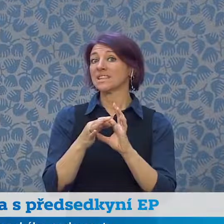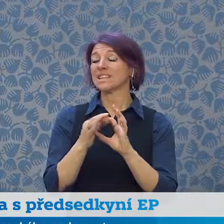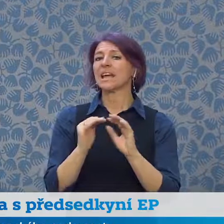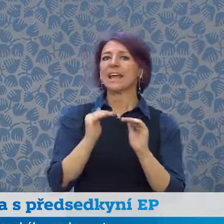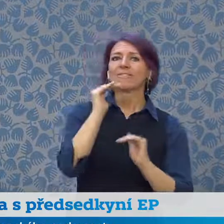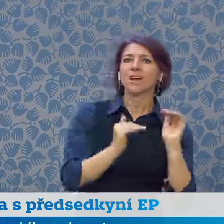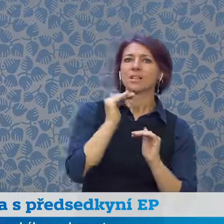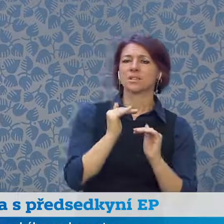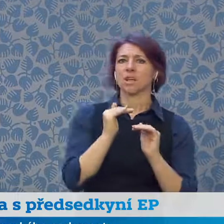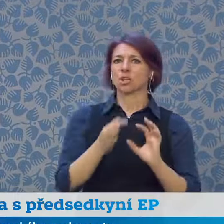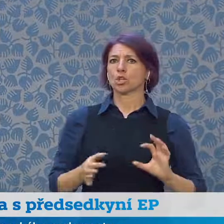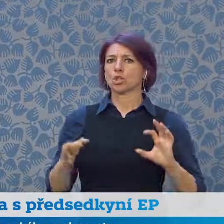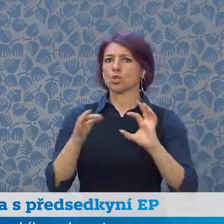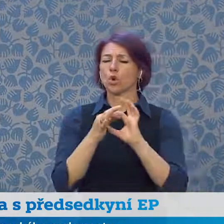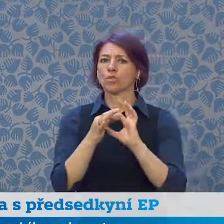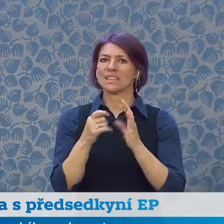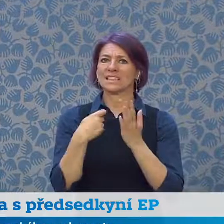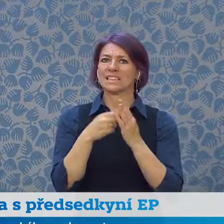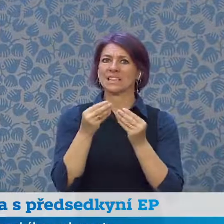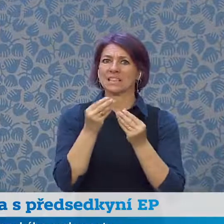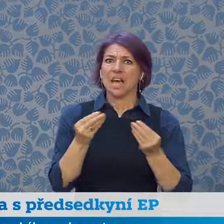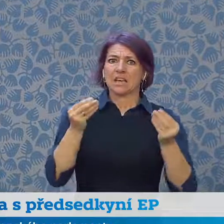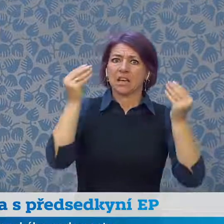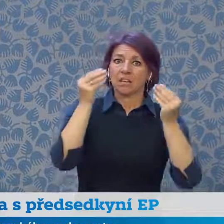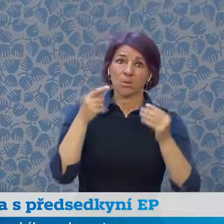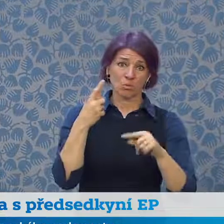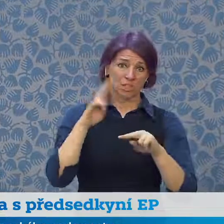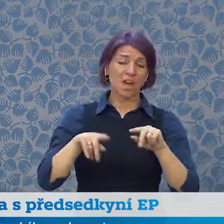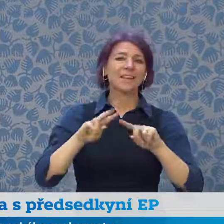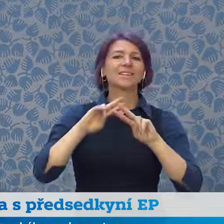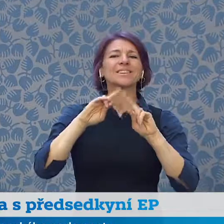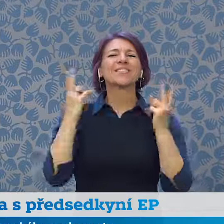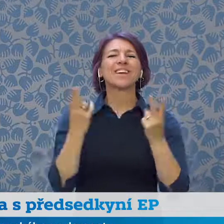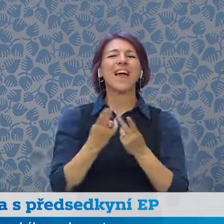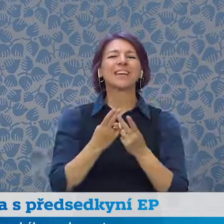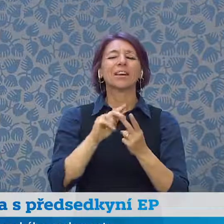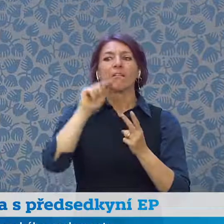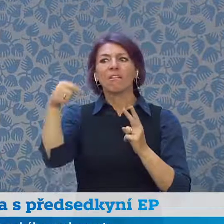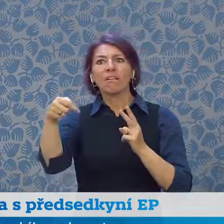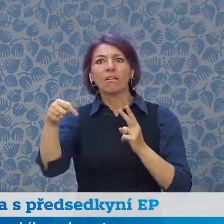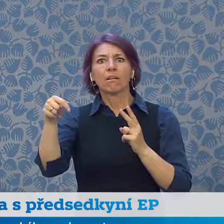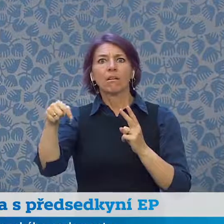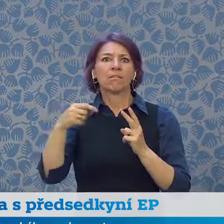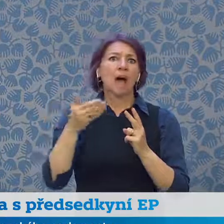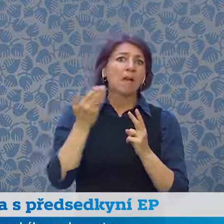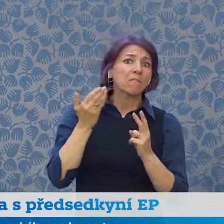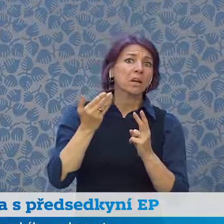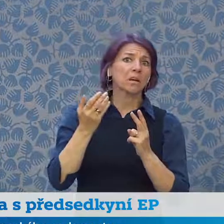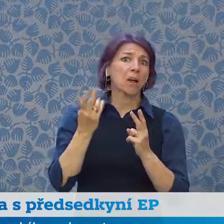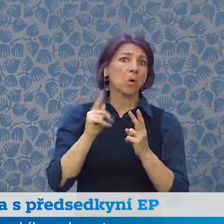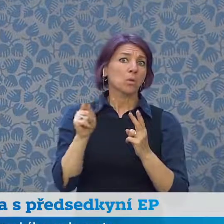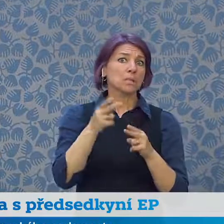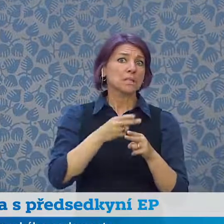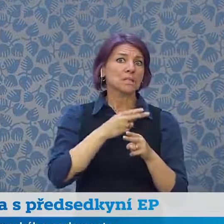může to vést k tomu, že miliony a miliony lidí na této planetě začnou trpět hladomorem. Čili je potřeba na